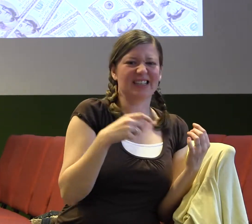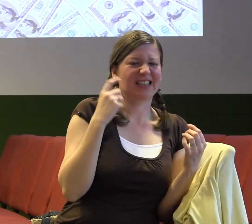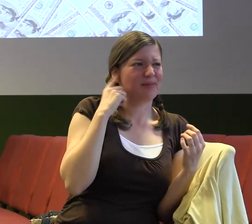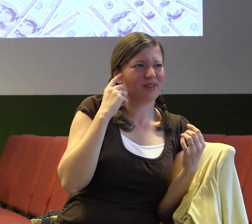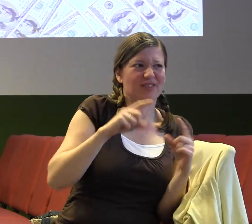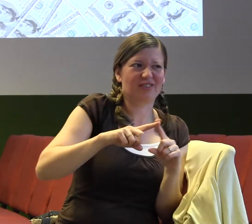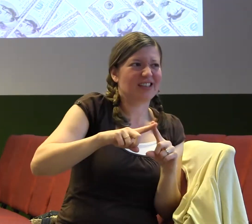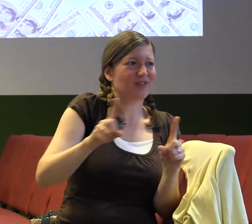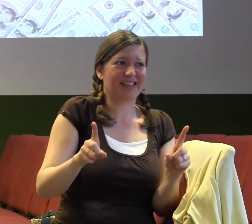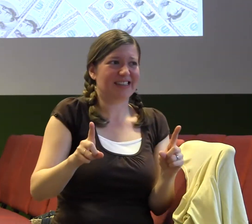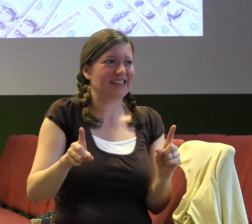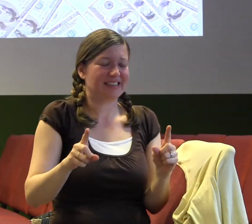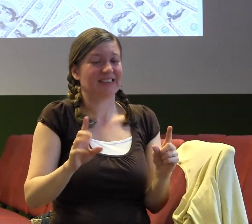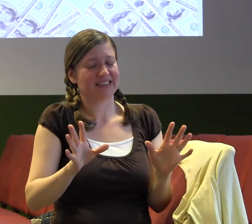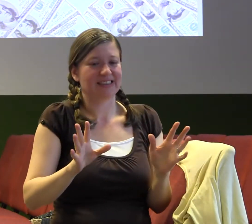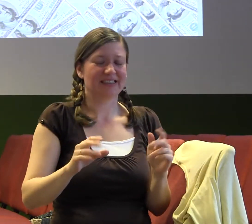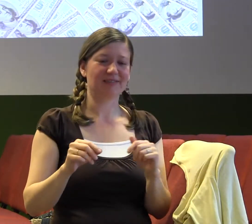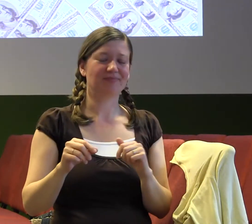který bych jim občas ráda dala.